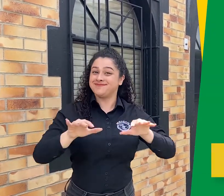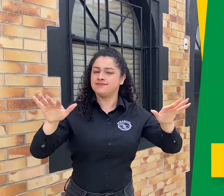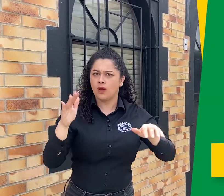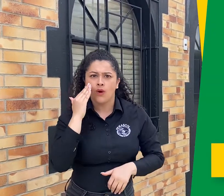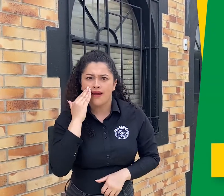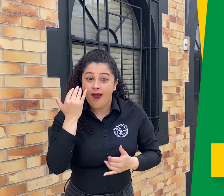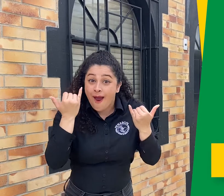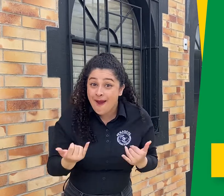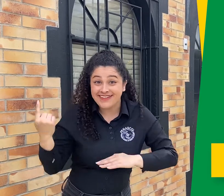hoy en nuestra señal en vivo.